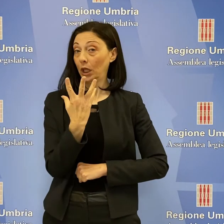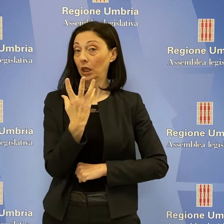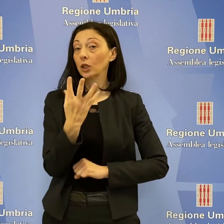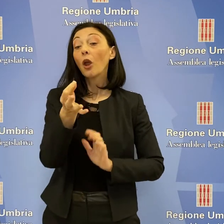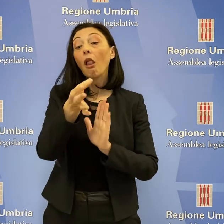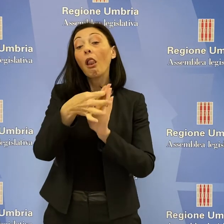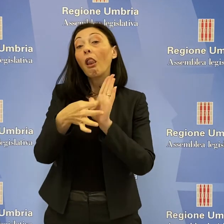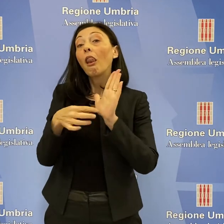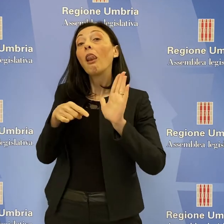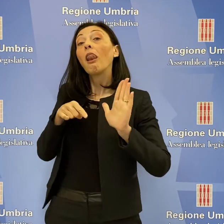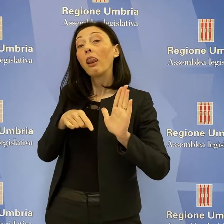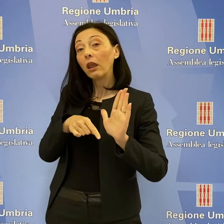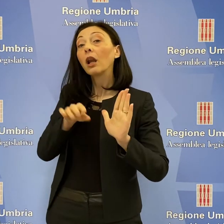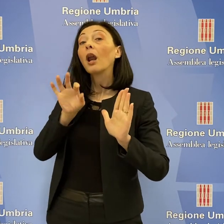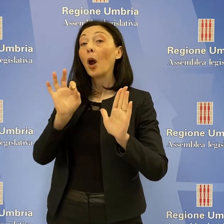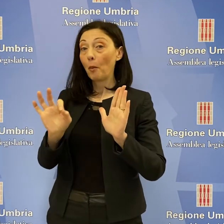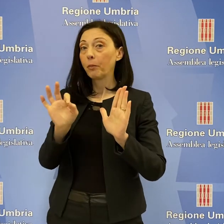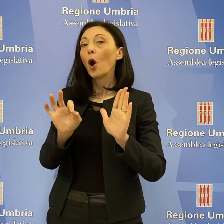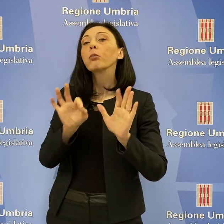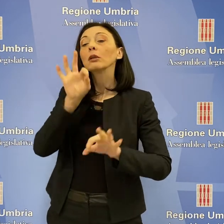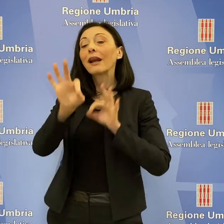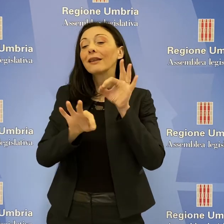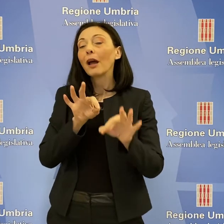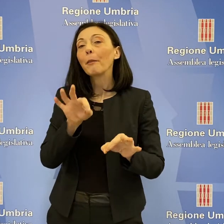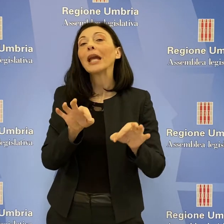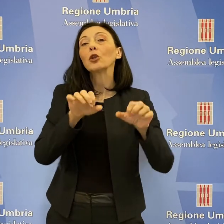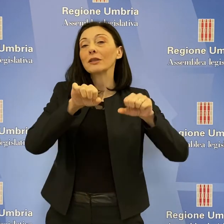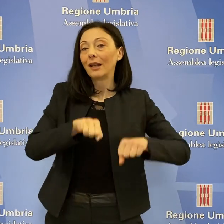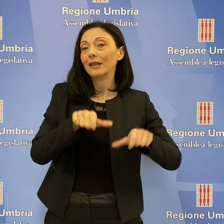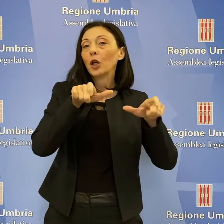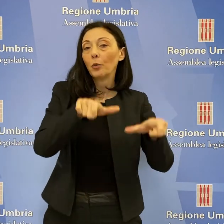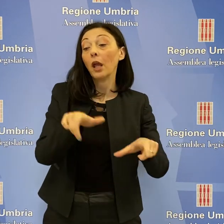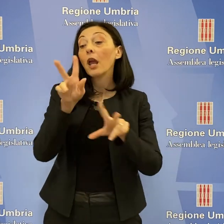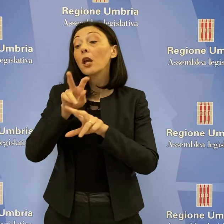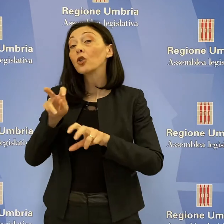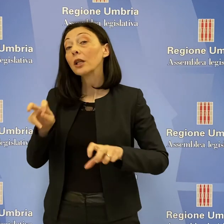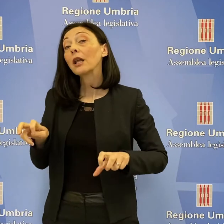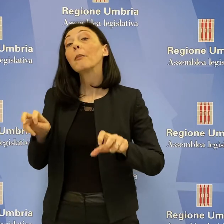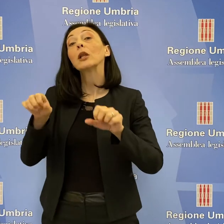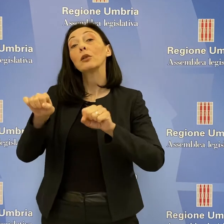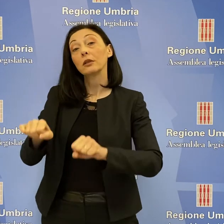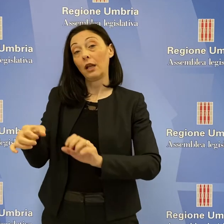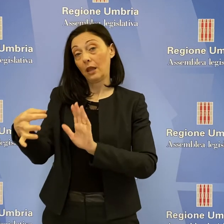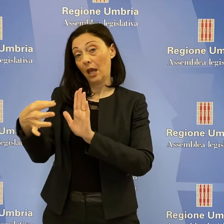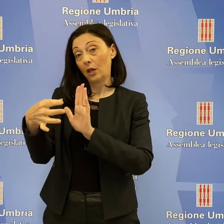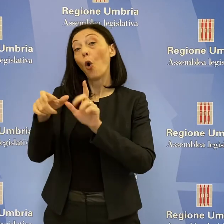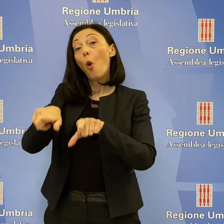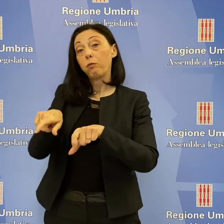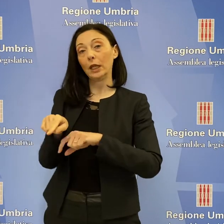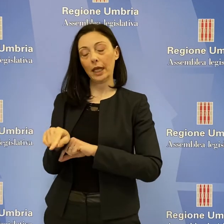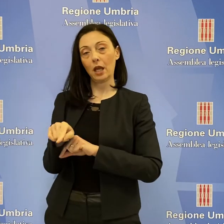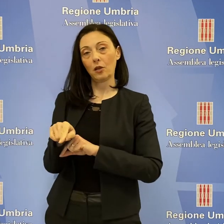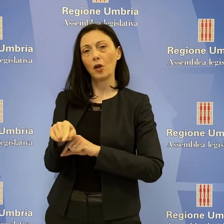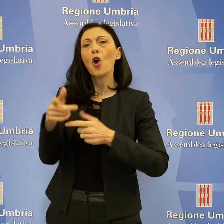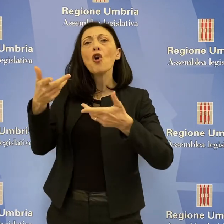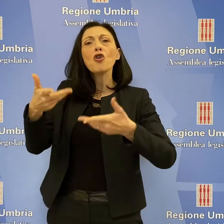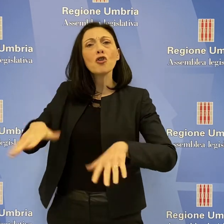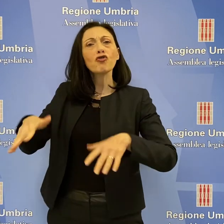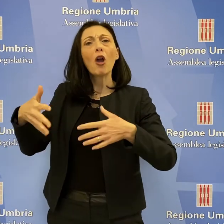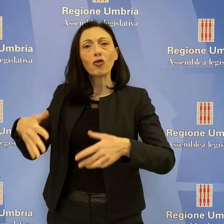linee guida in materia di trattamento sanitario obbligatorio e accertamento sanitario obbligatorio. Sono stati raccolti i protocolli già attivati in alcuni